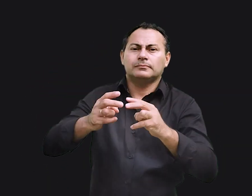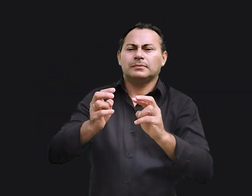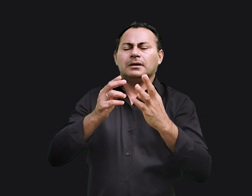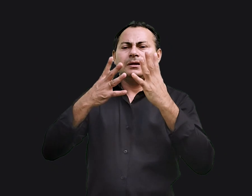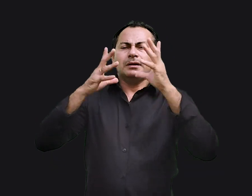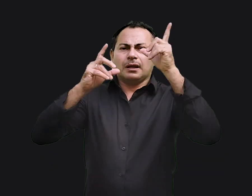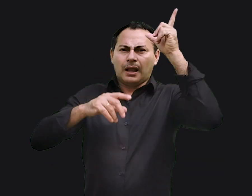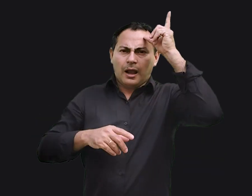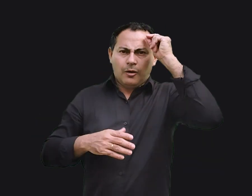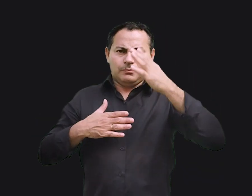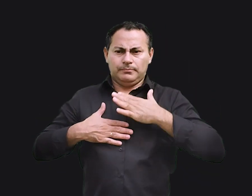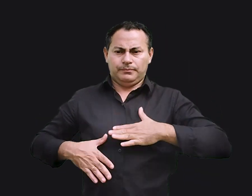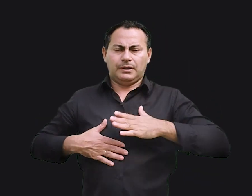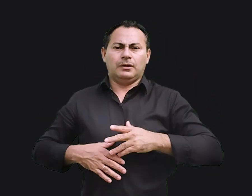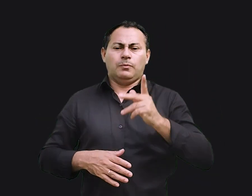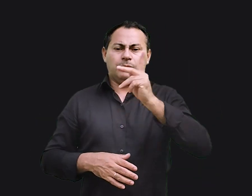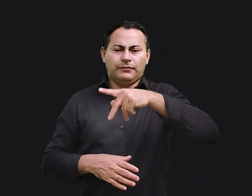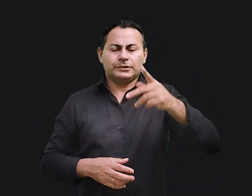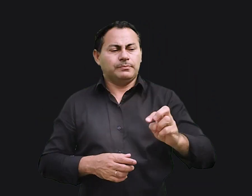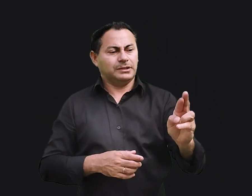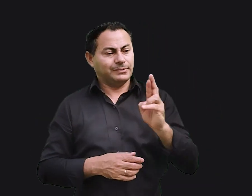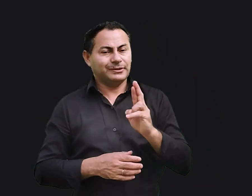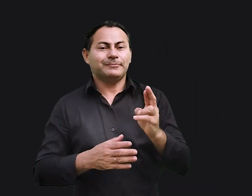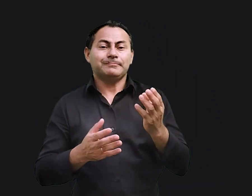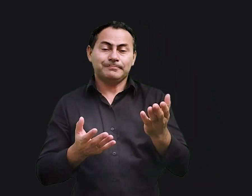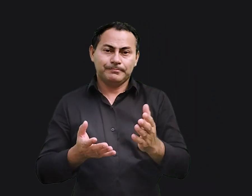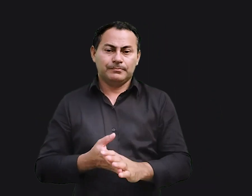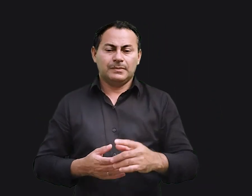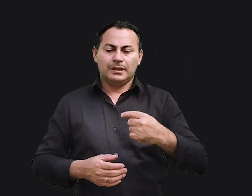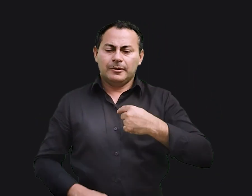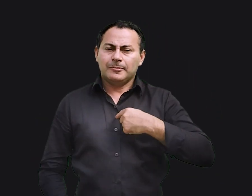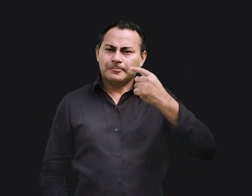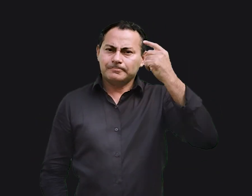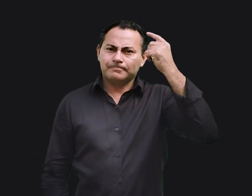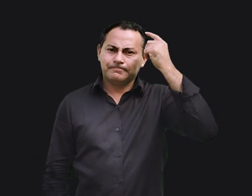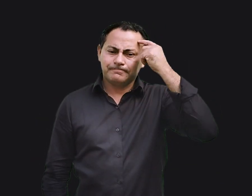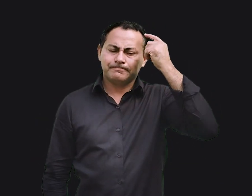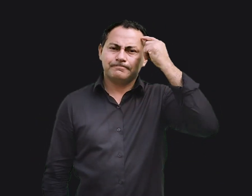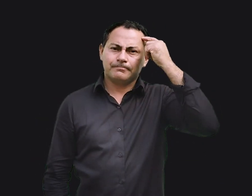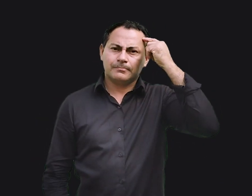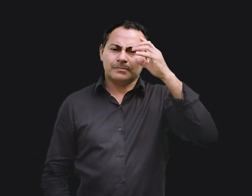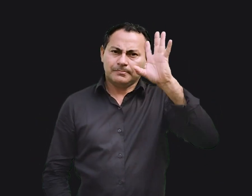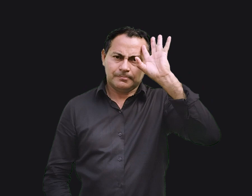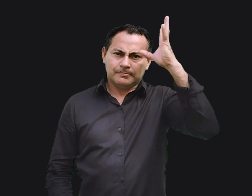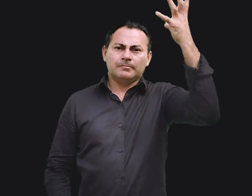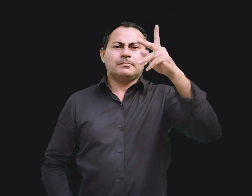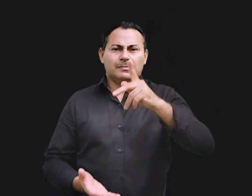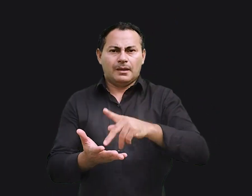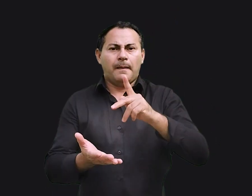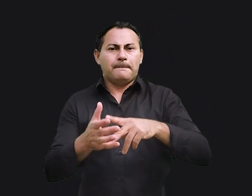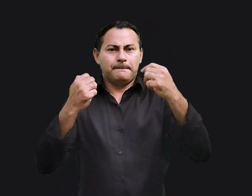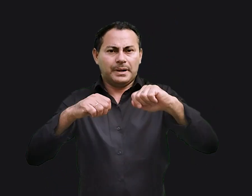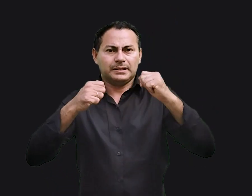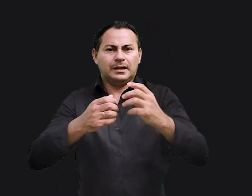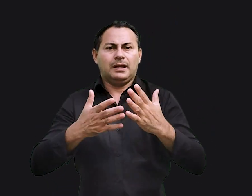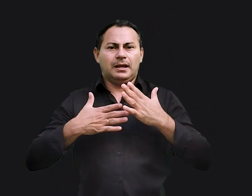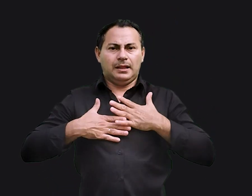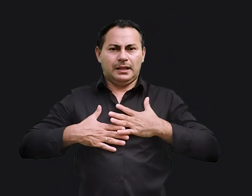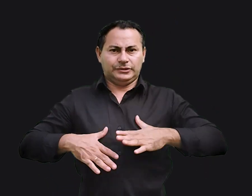e relaxe, disse o professor. Quando pensei sobre isso, decidi que realmente precisava relaxar,